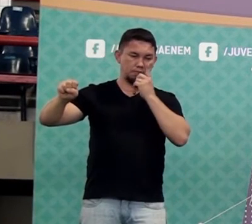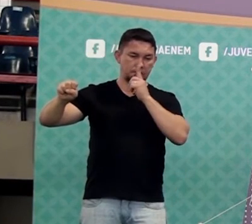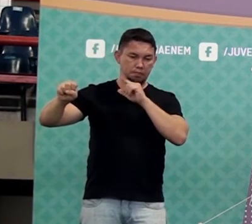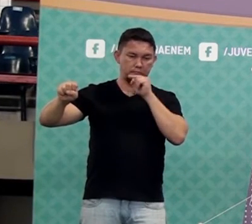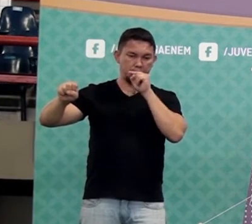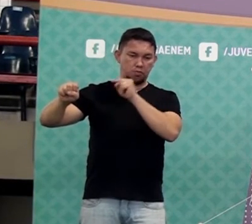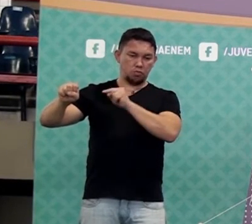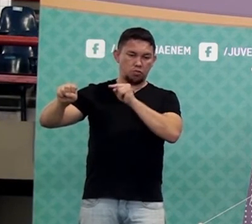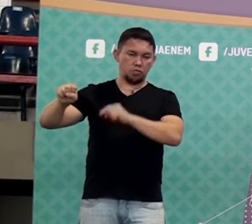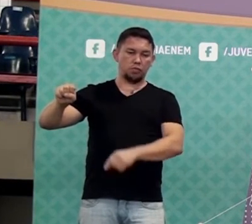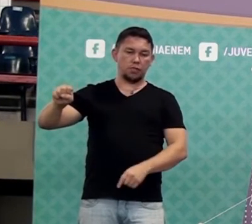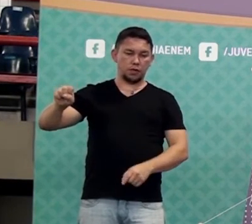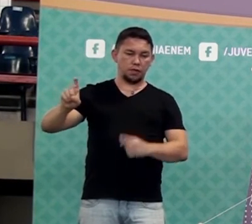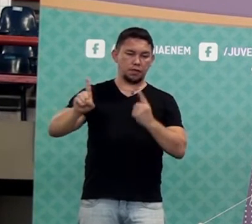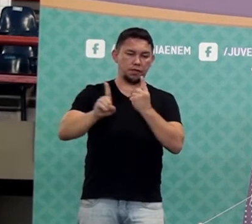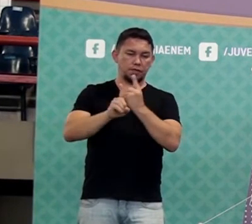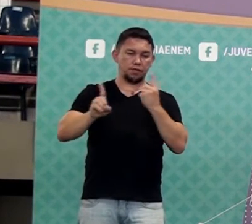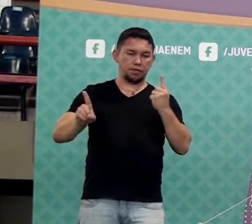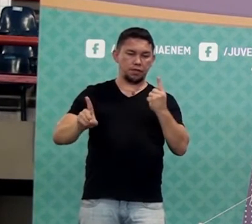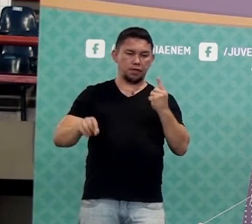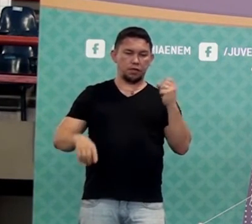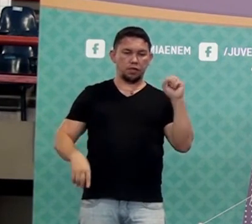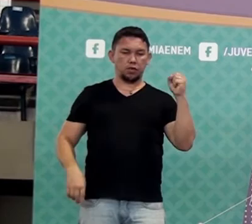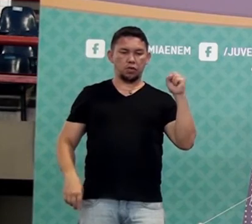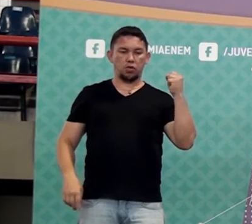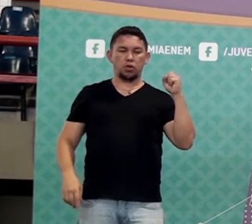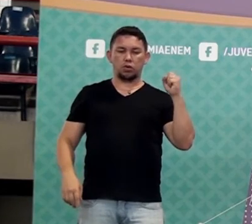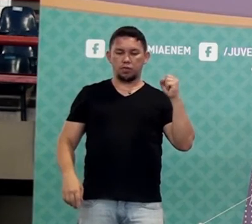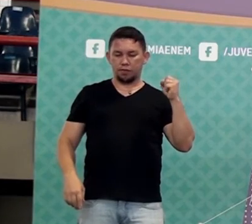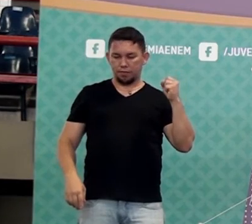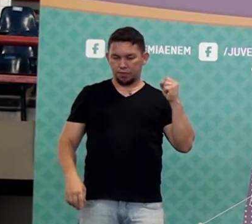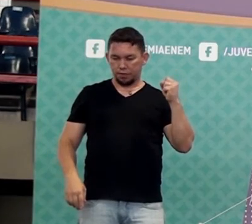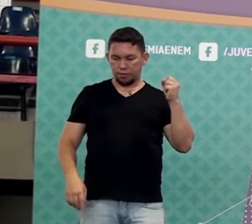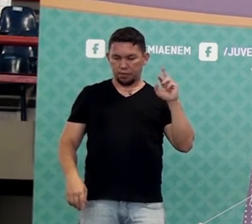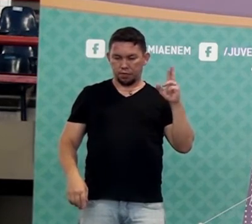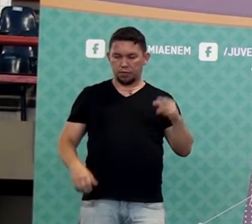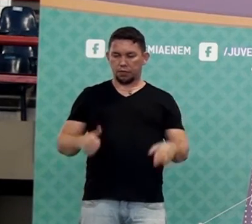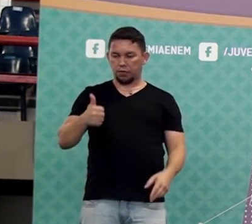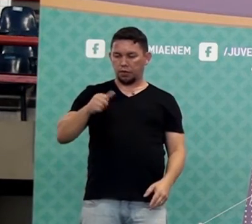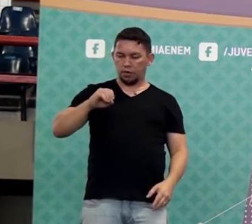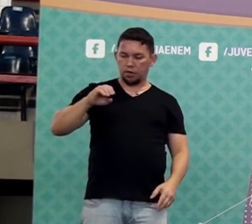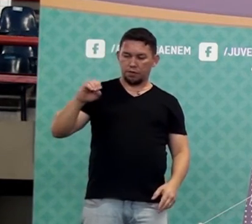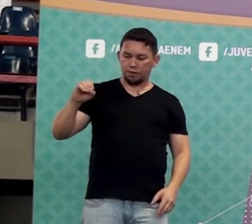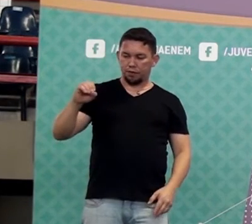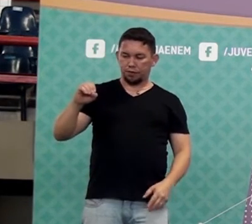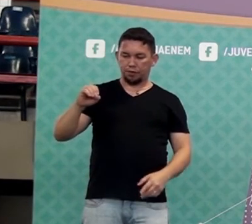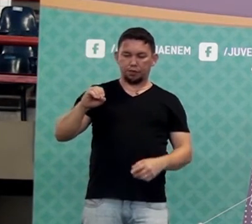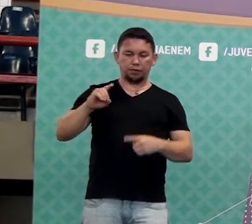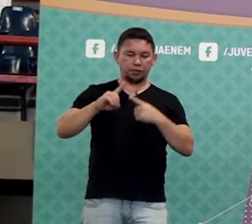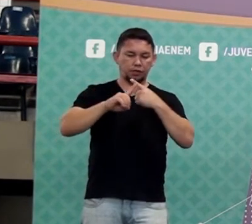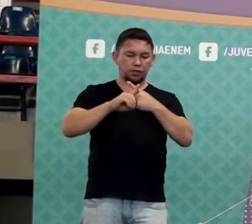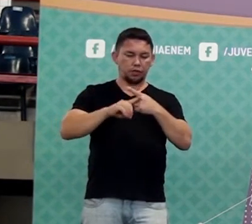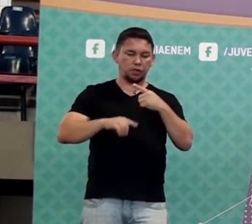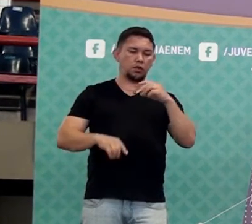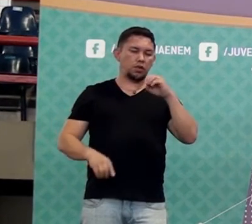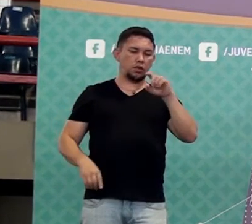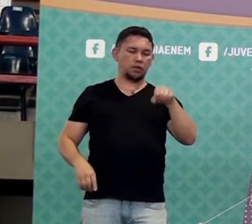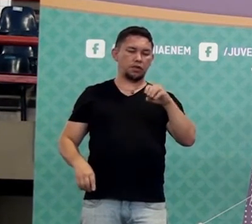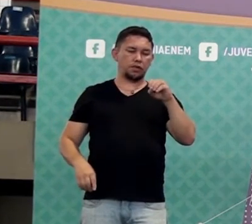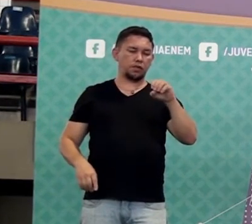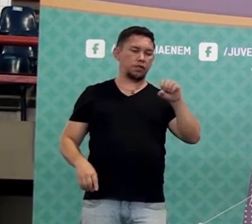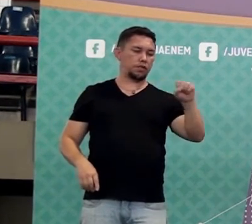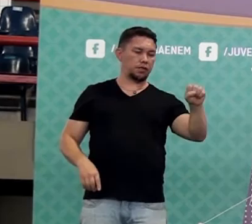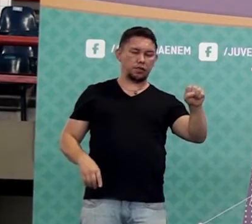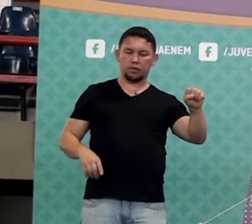que é 8%, você vai encontrar o valor 8. Então, era 100, multiplicou por 0,08, deu